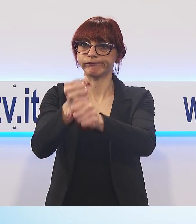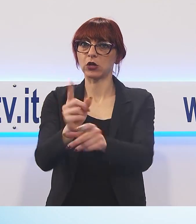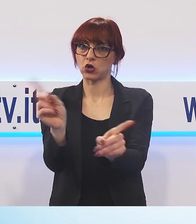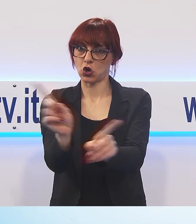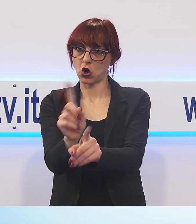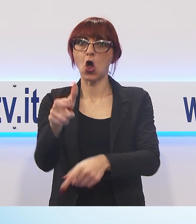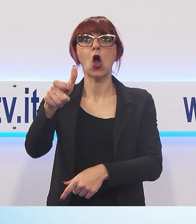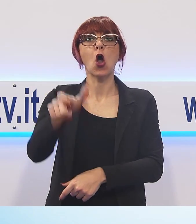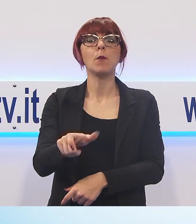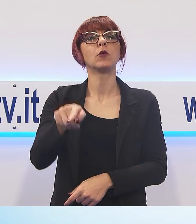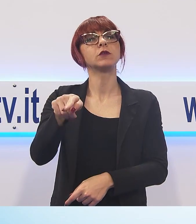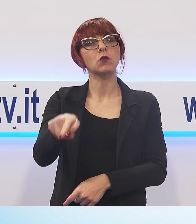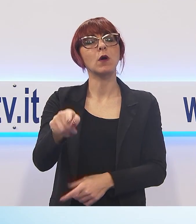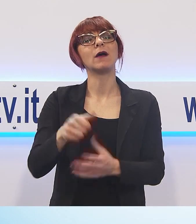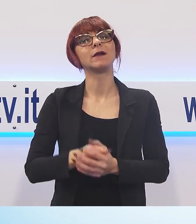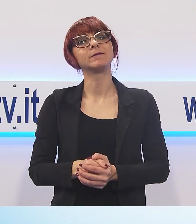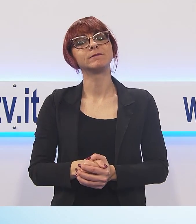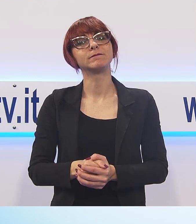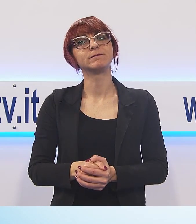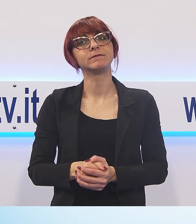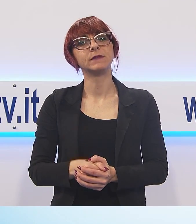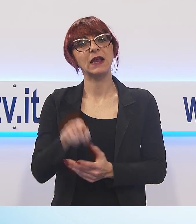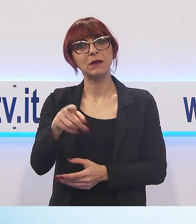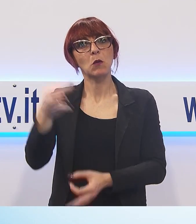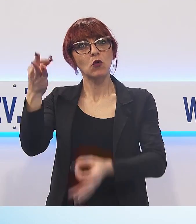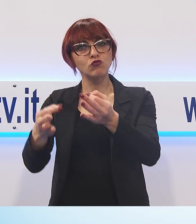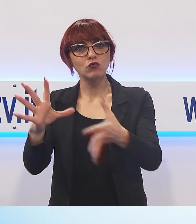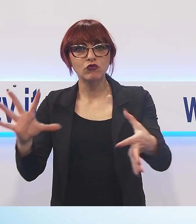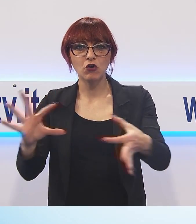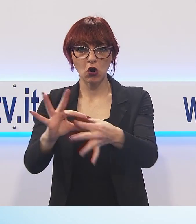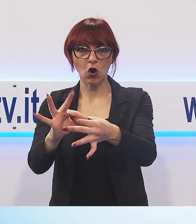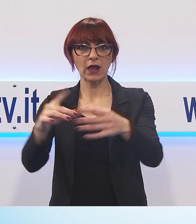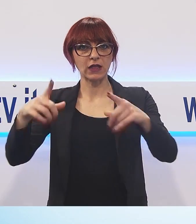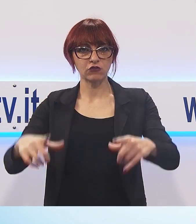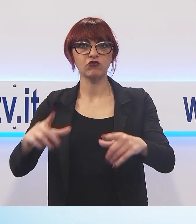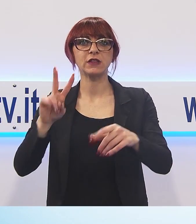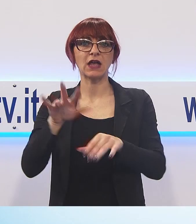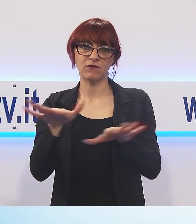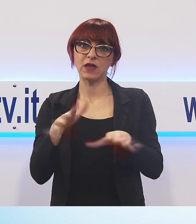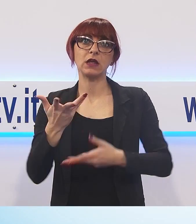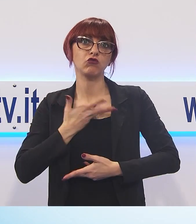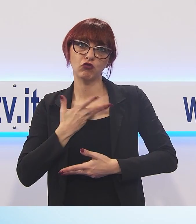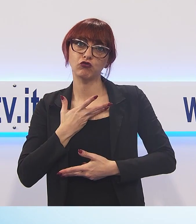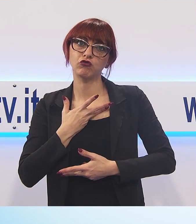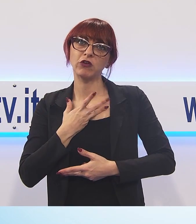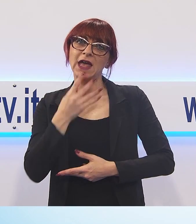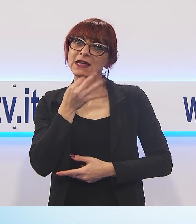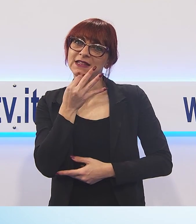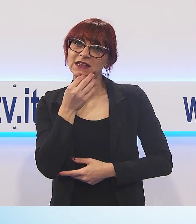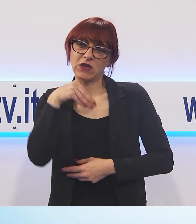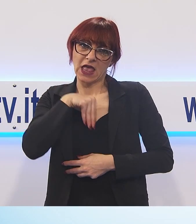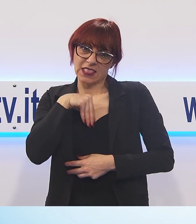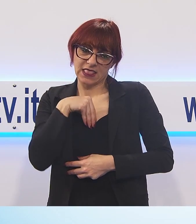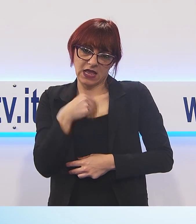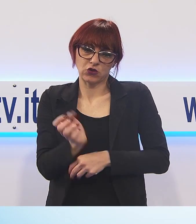in maniera arbitraria. In sostanza, sono stati giudici troppo legati alla città di Viareggio ed emotivamente coinvolti. Si torna in aula il